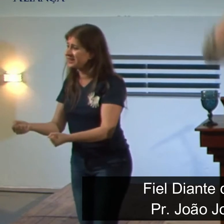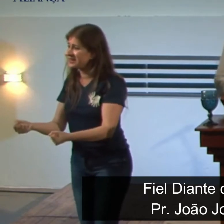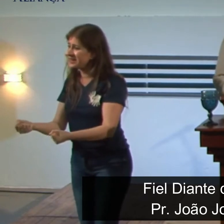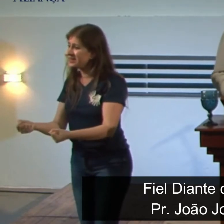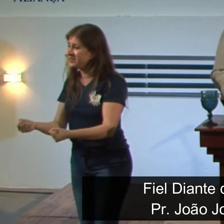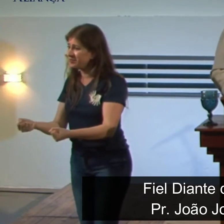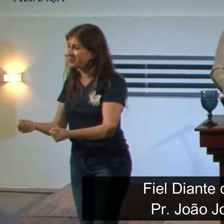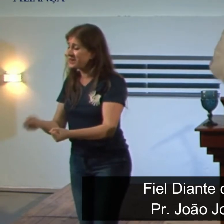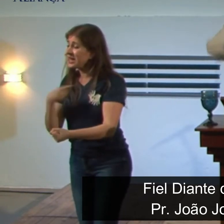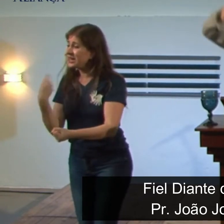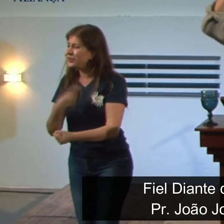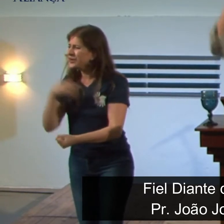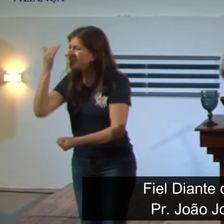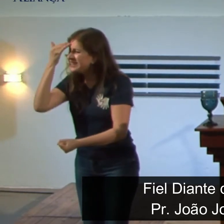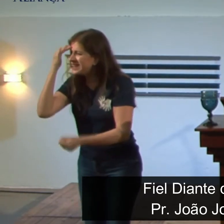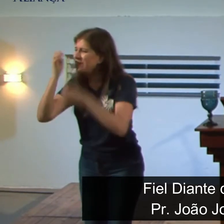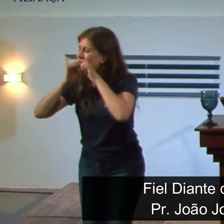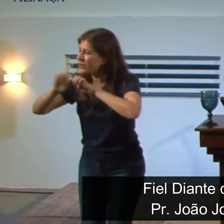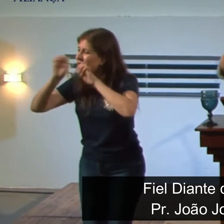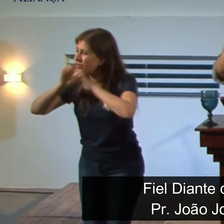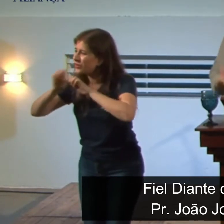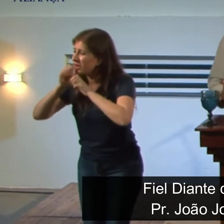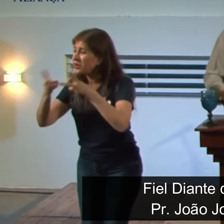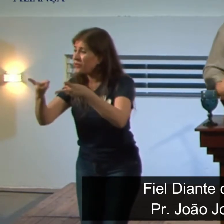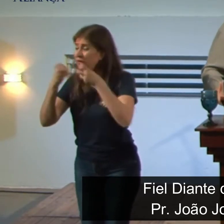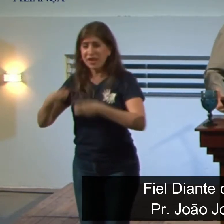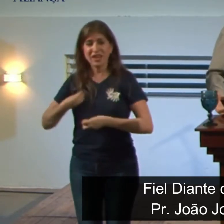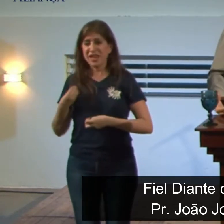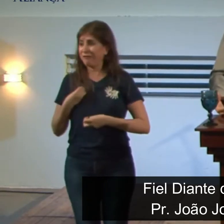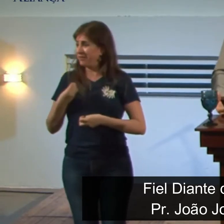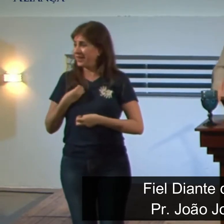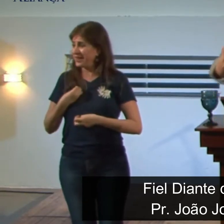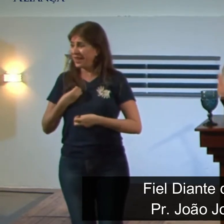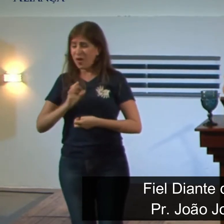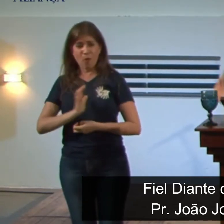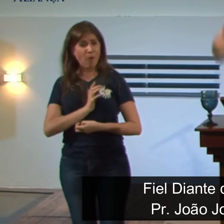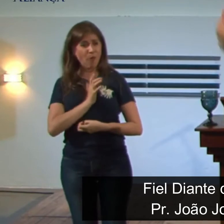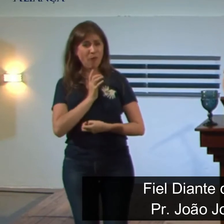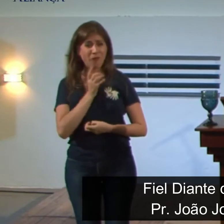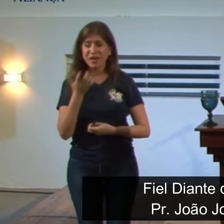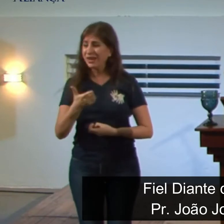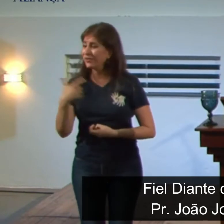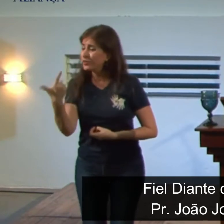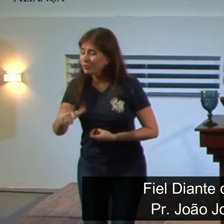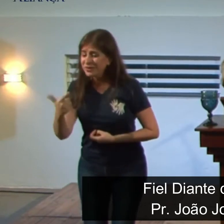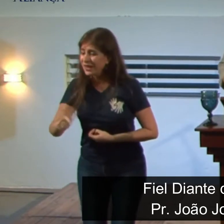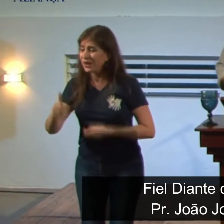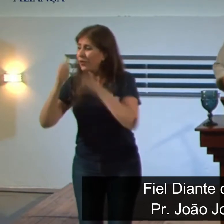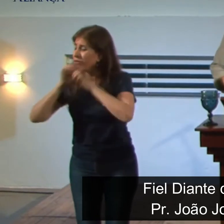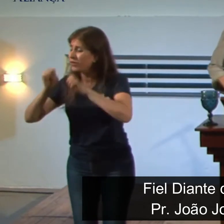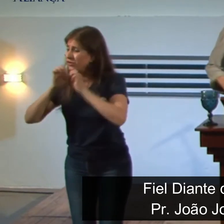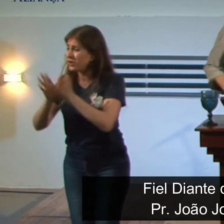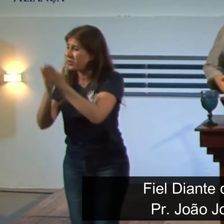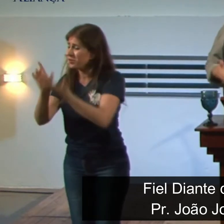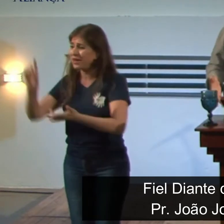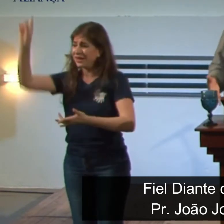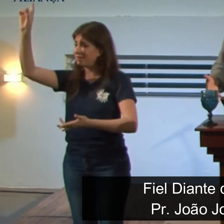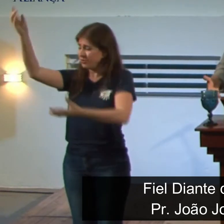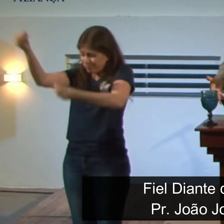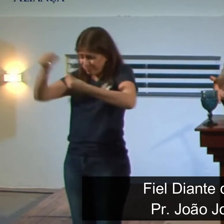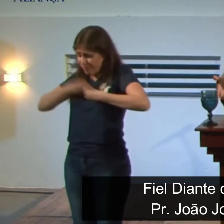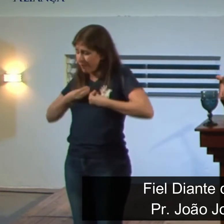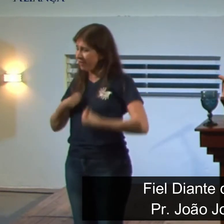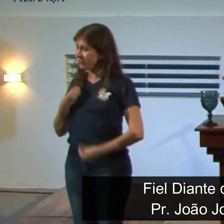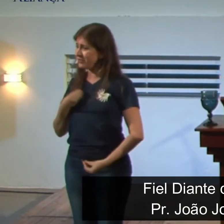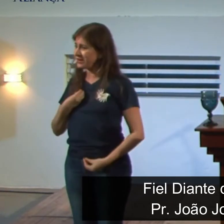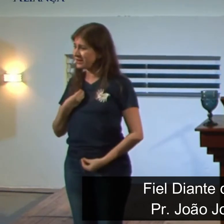quando você entende o que é o evangelho você vê que a vida não vale nada sem o evangelho porque a vida é o evangelho é